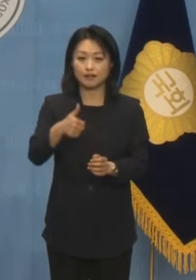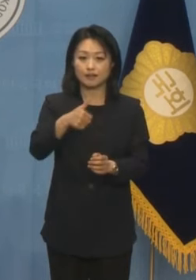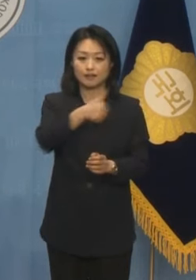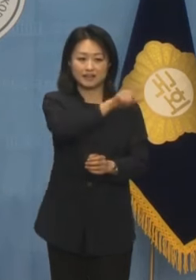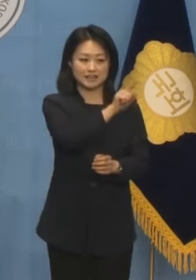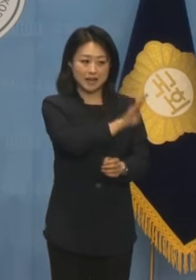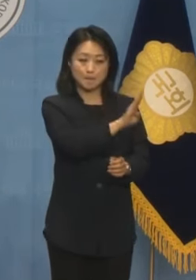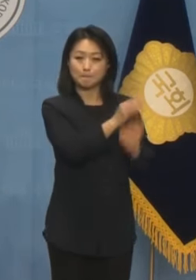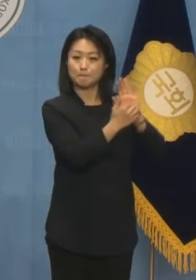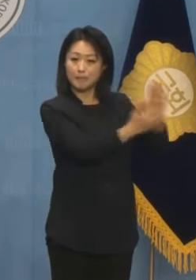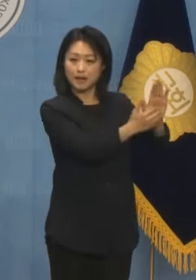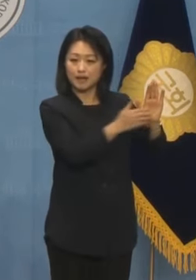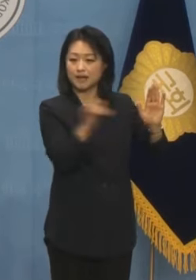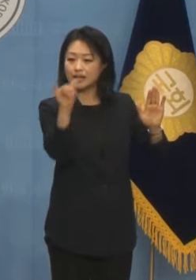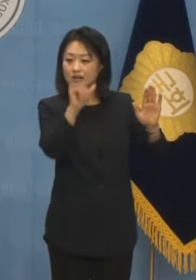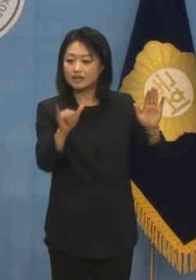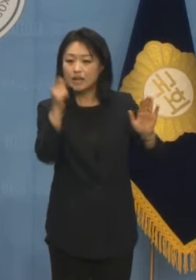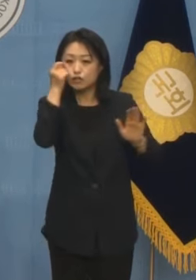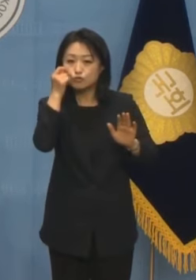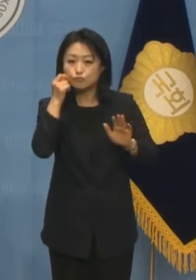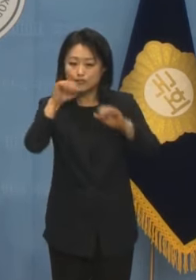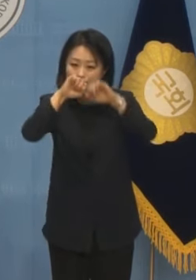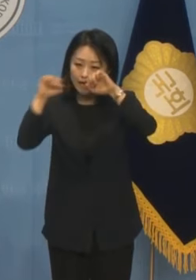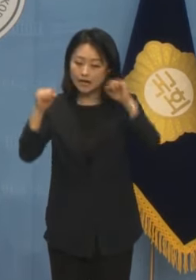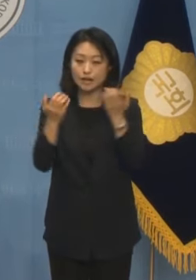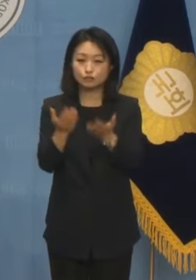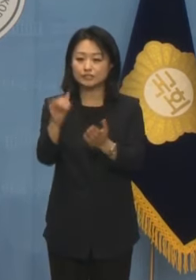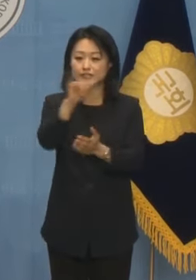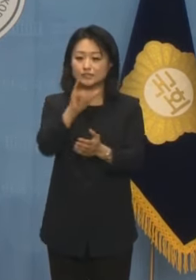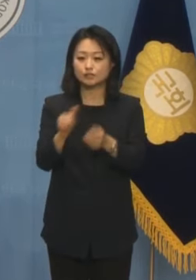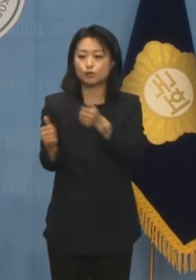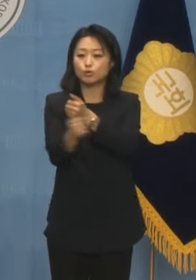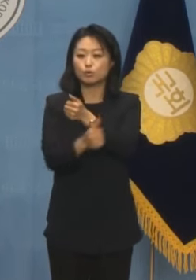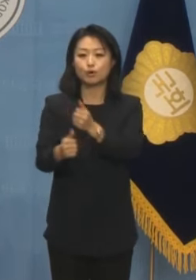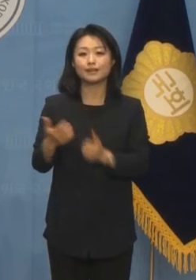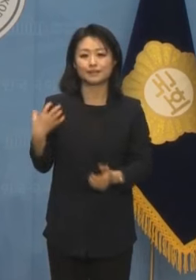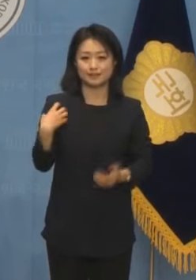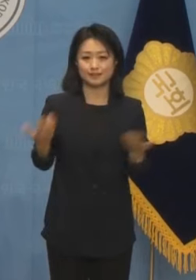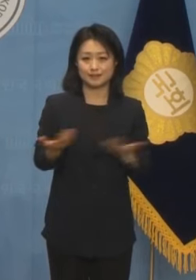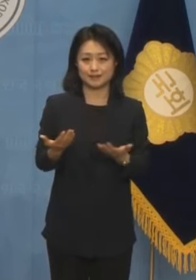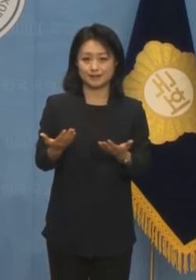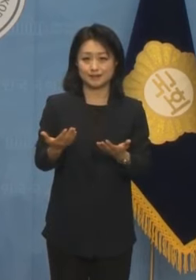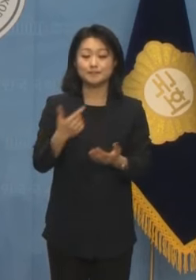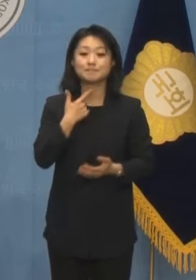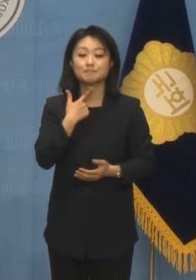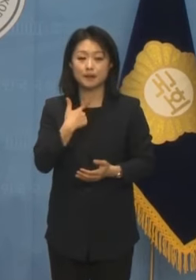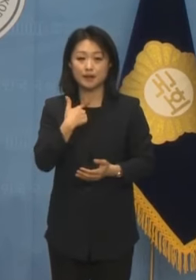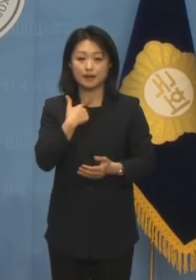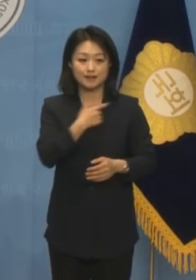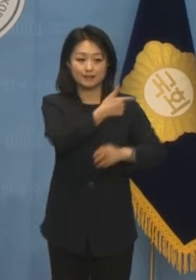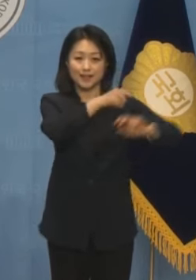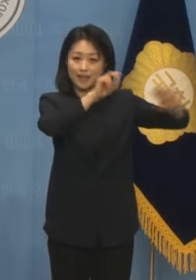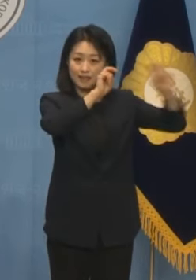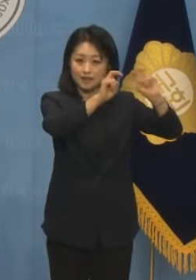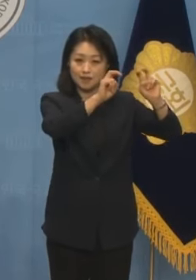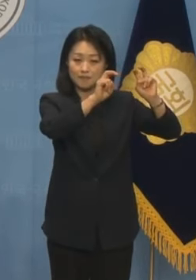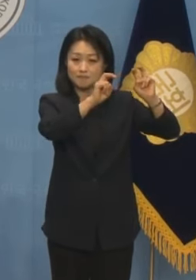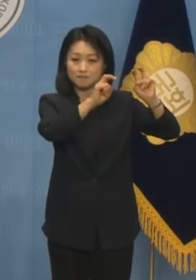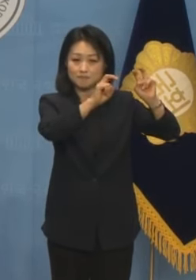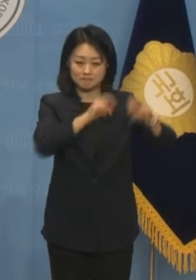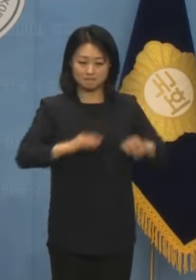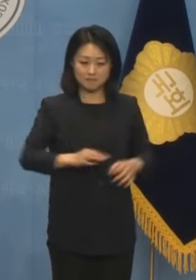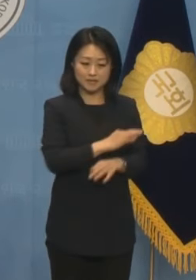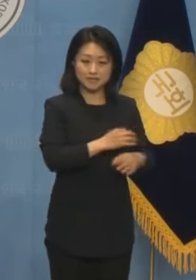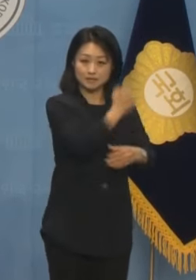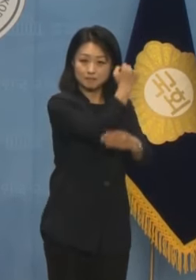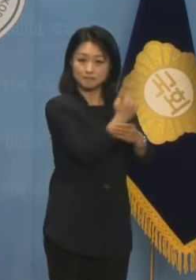을의 눈물을 닦아준 을지로 위원회로 경제적 기득권을 가진 재벌, 대기업의 불공정과